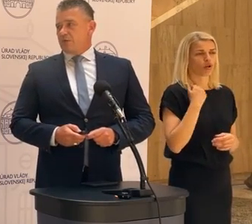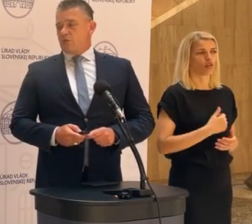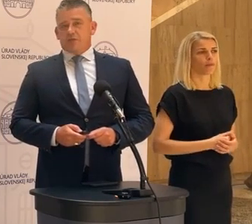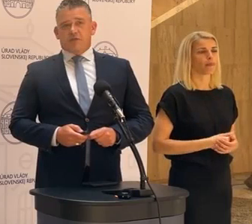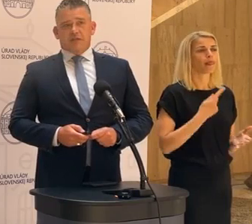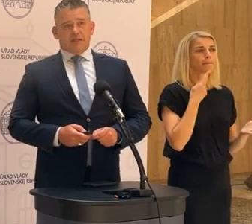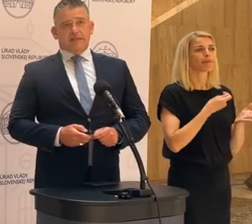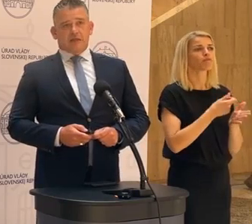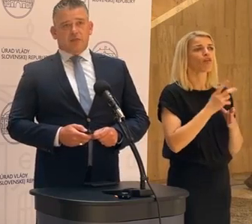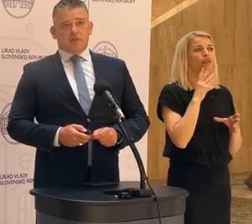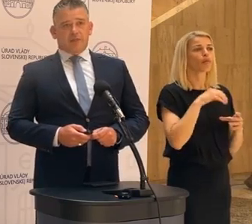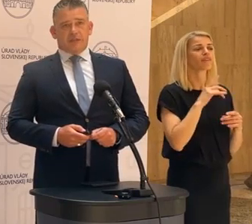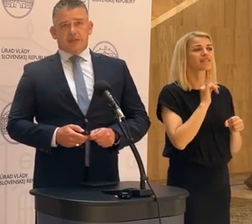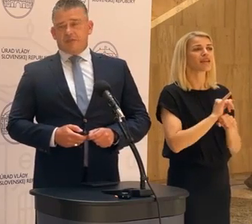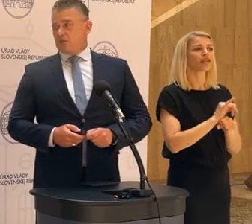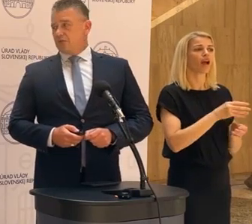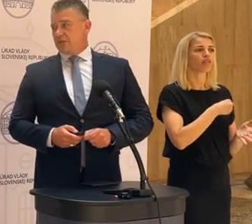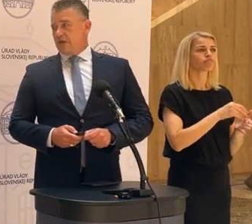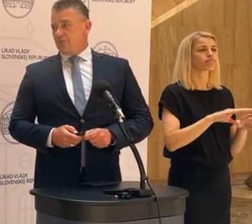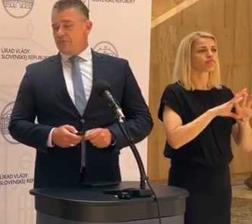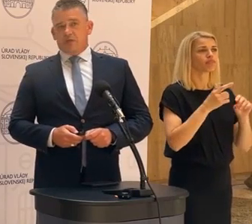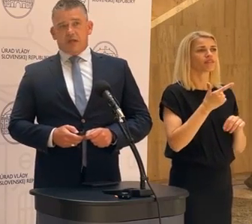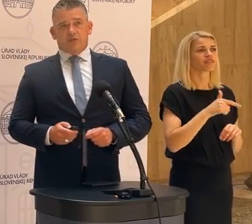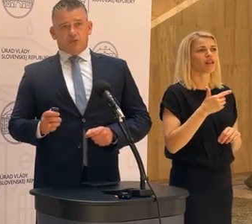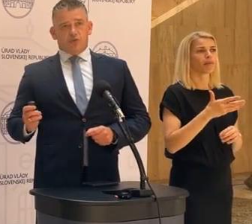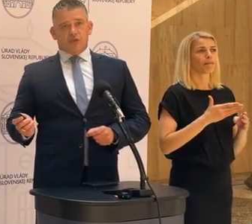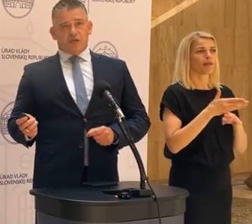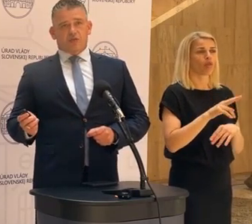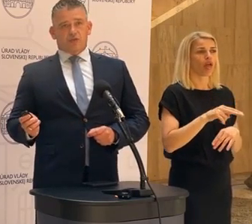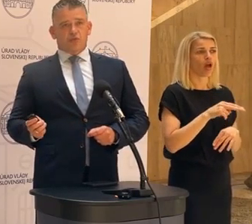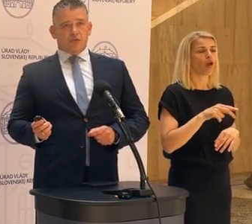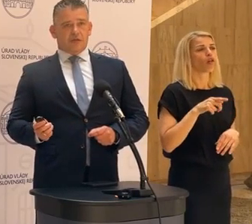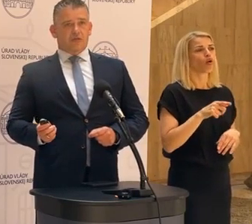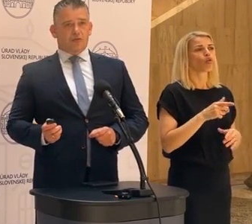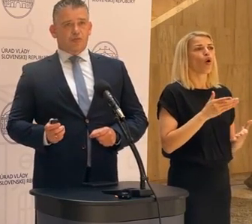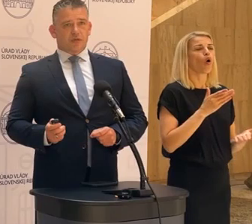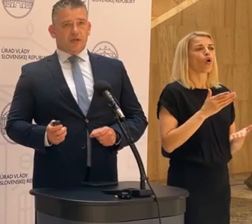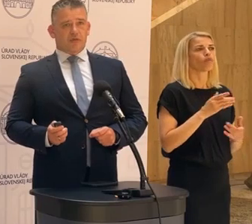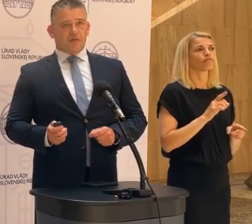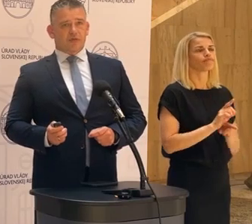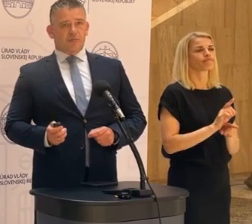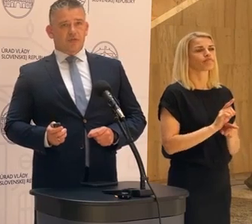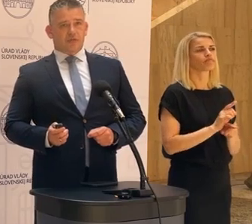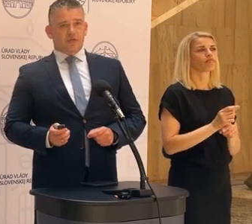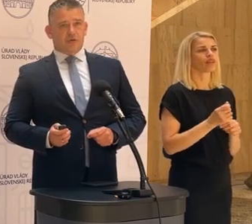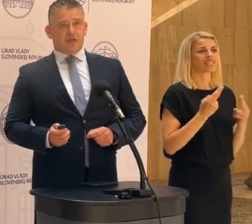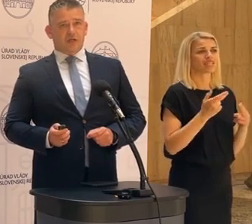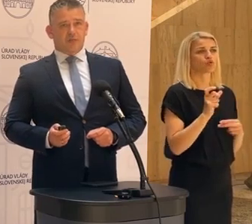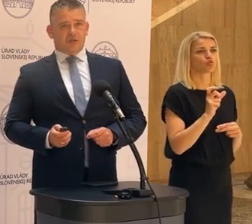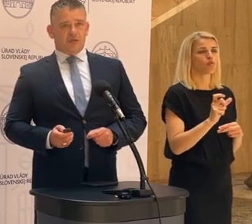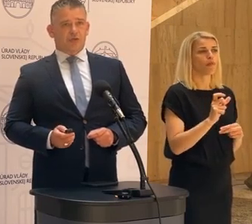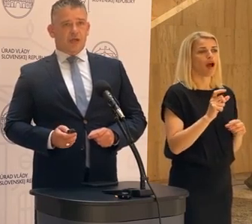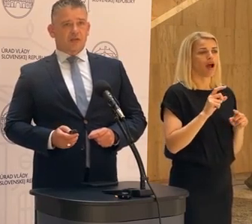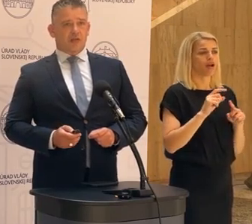Príspevok na ubytovanie zatiaľ bol vyplatený v hodnote 2,5 milióna, ale toto už je trošku údaj, ktorý už bude v najbližších dňoch